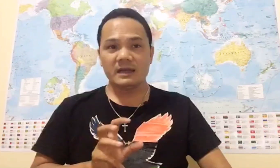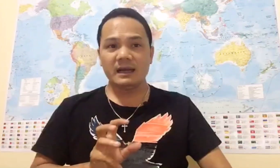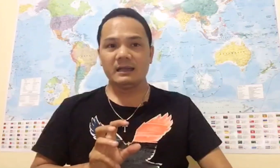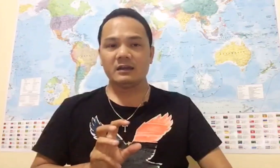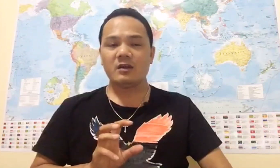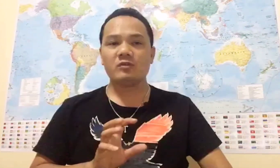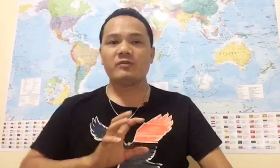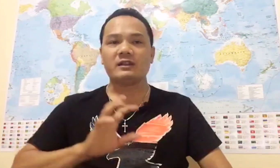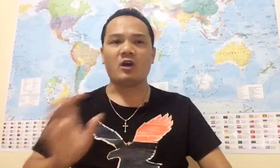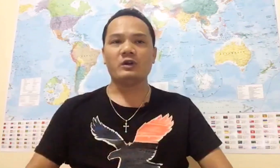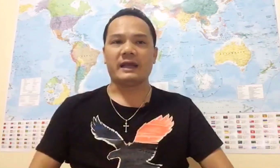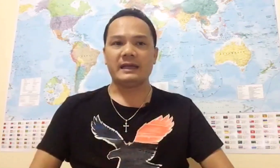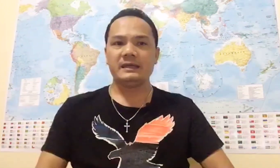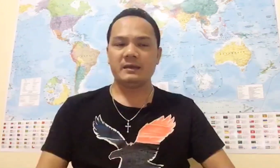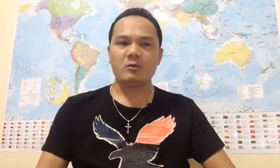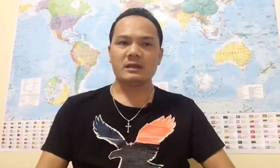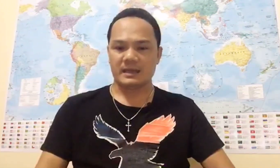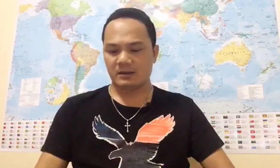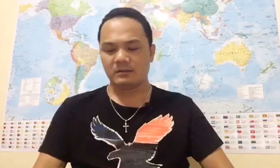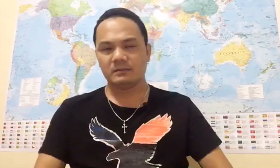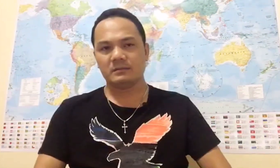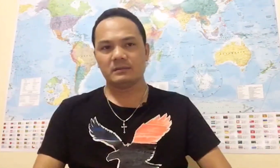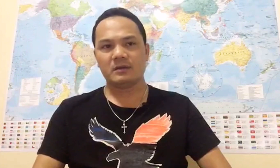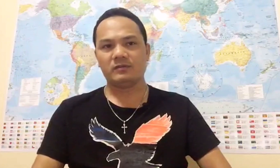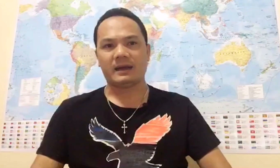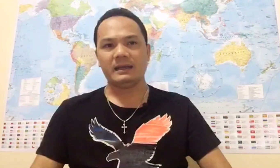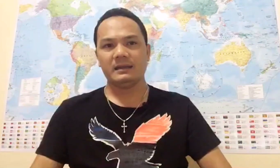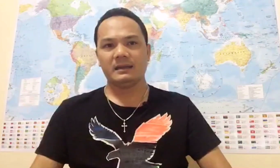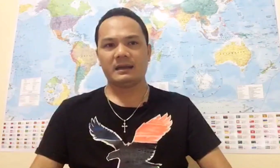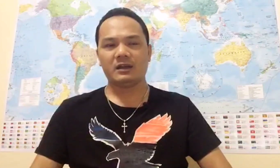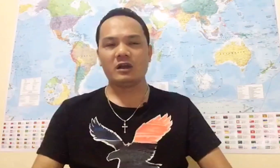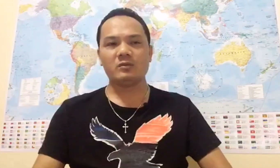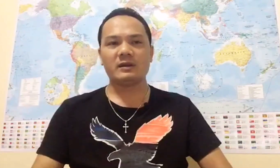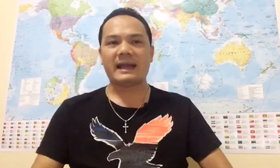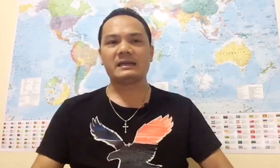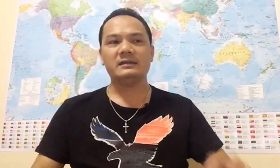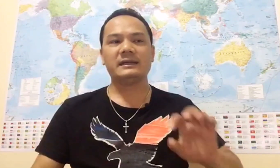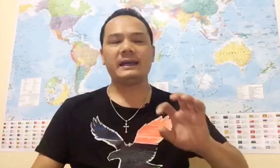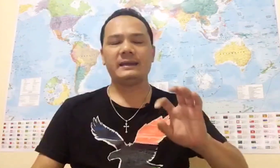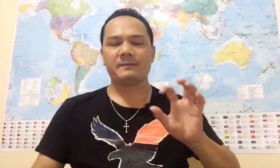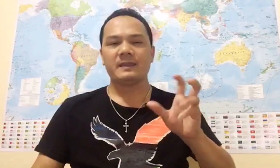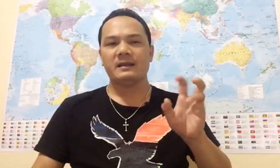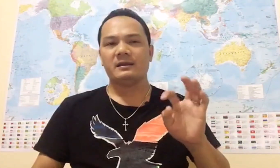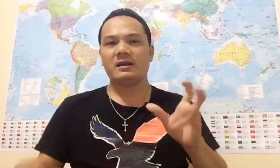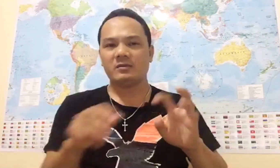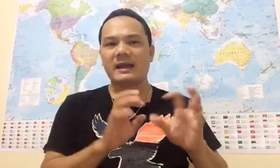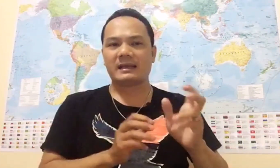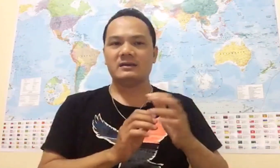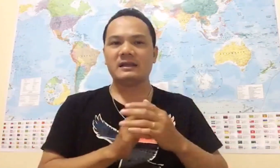giới Nó không có phải tồi tệ như Liên Hiệp Quốc như vậy đâu Nó không phải Nó không có đạt được cái Nó không có đạt được cái